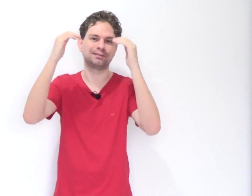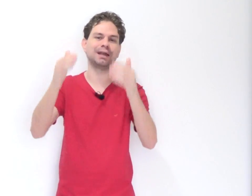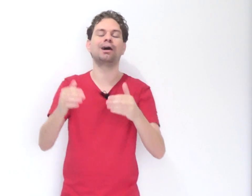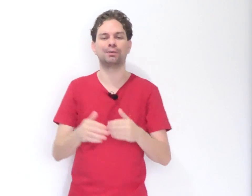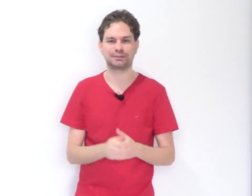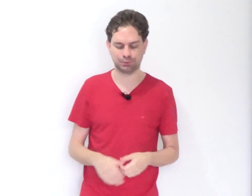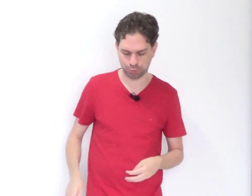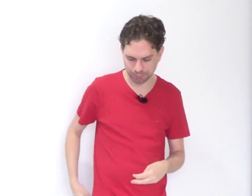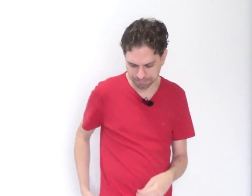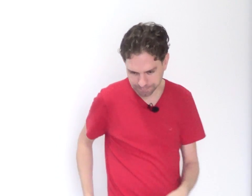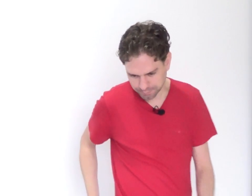Até a aula 5. Tchau.